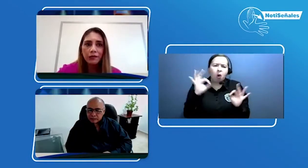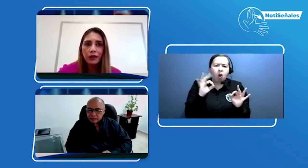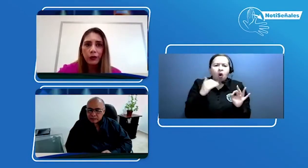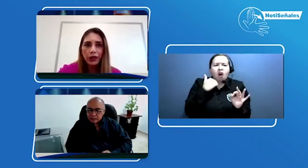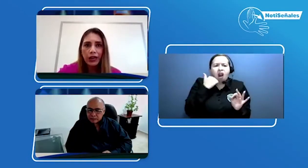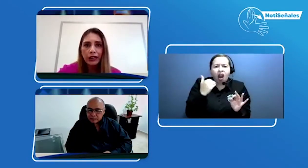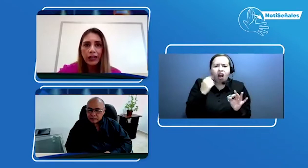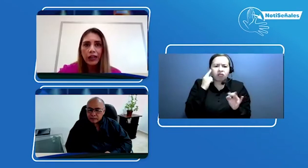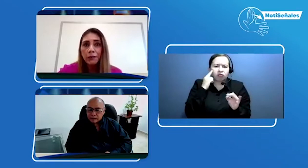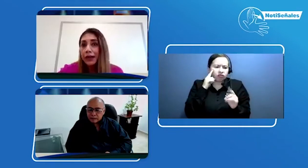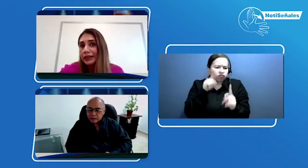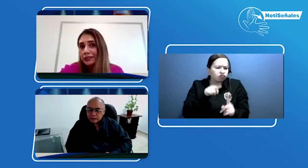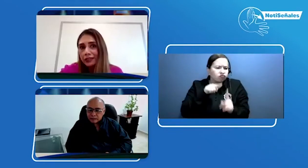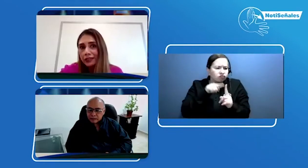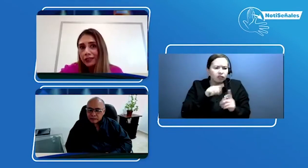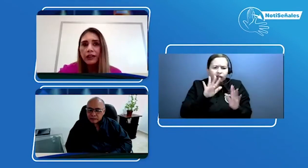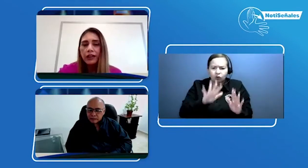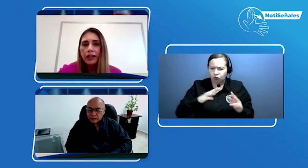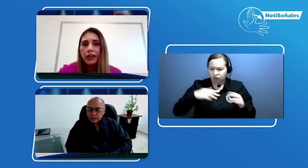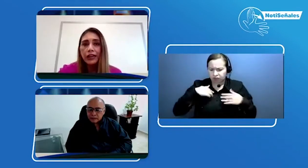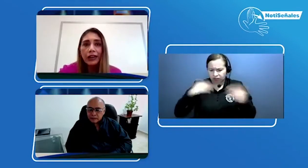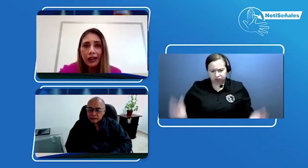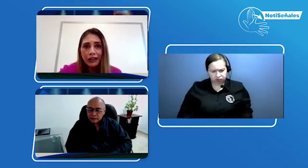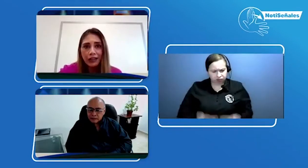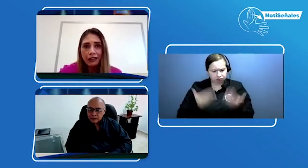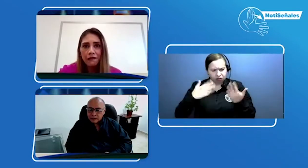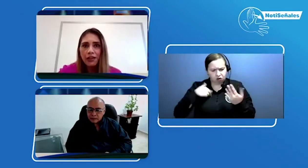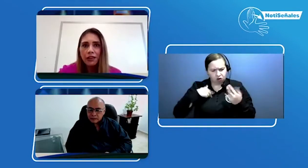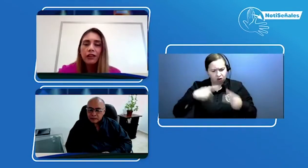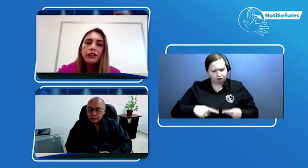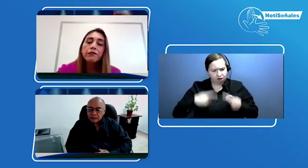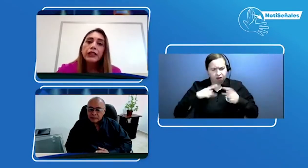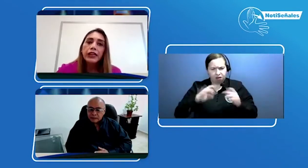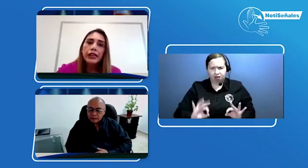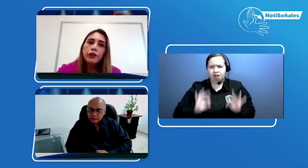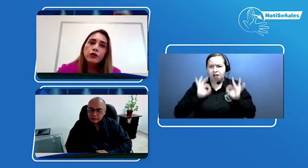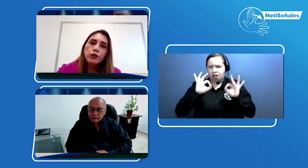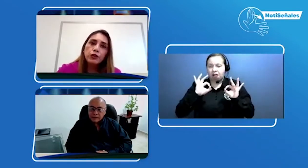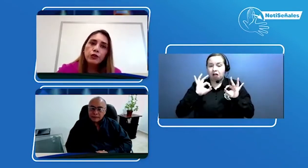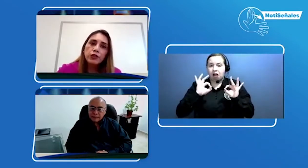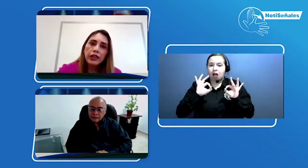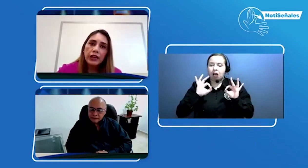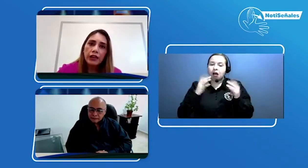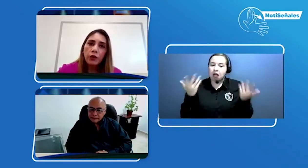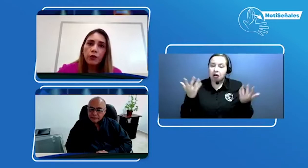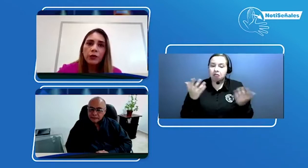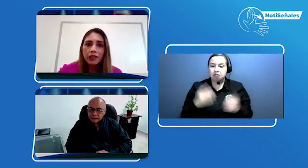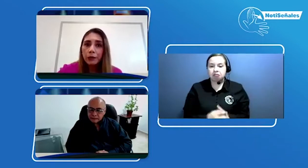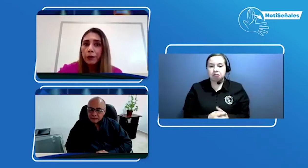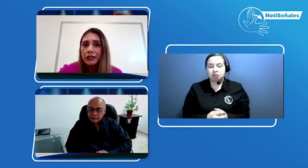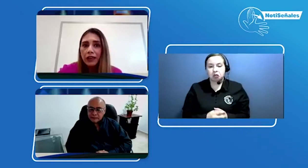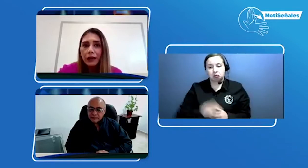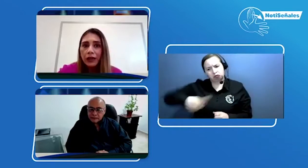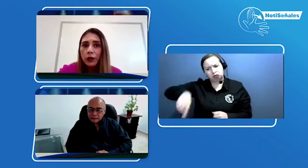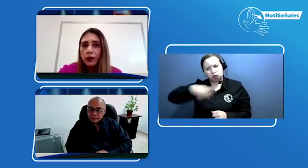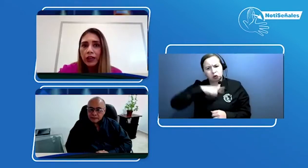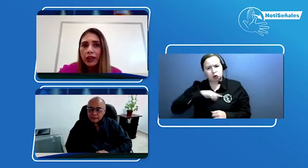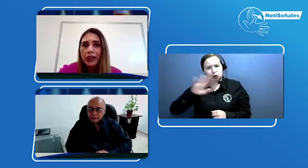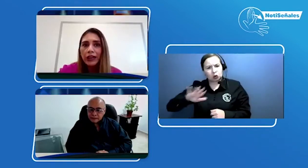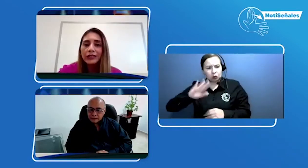mejorar el bienestar y la calidad de vida. Y nosotros, con nuestra promesa de valor, que es